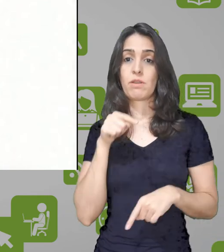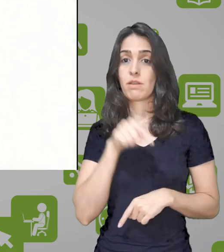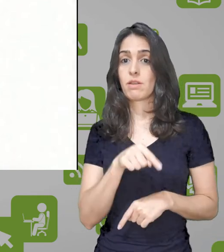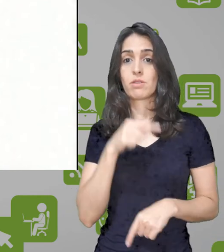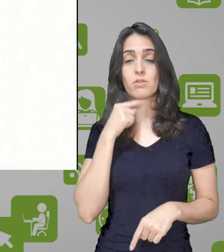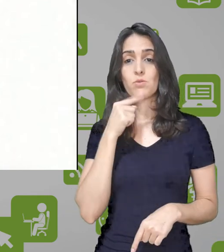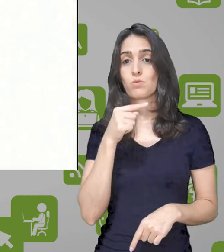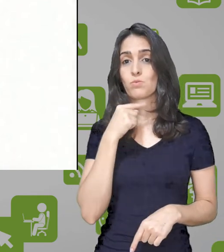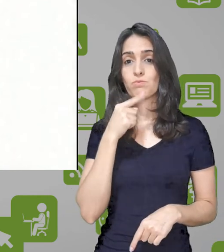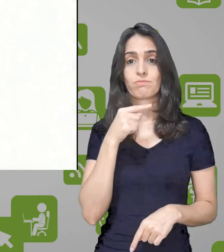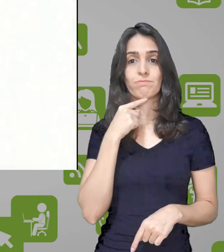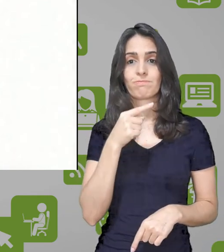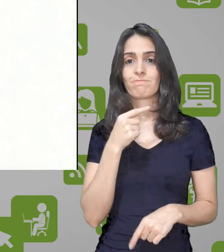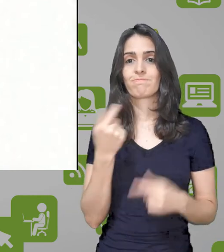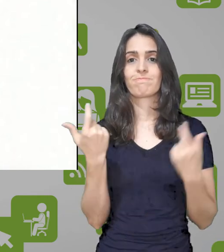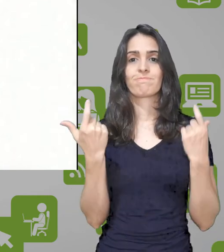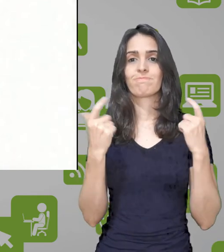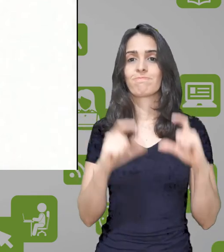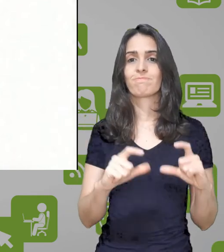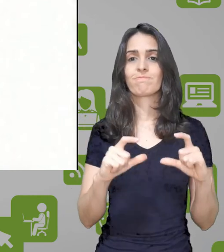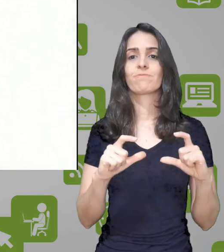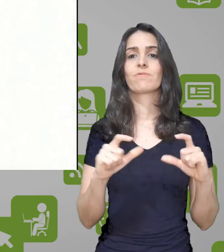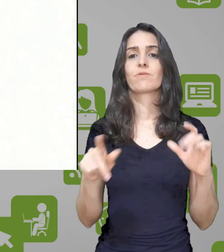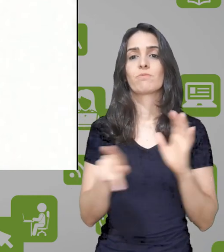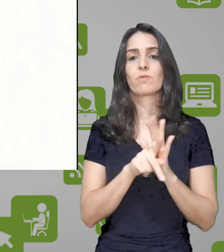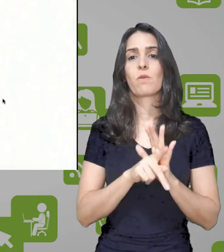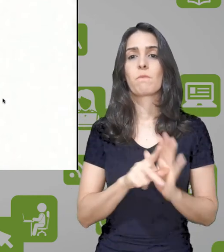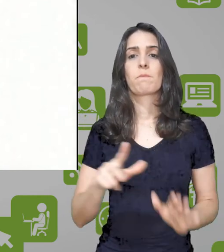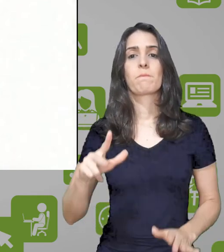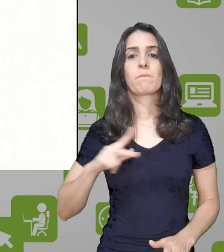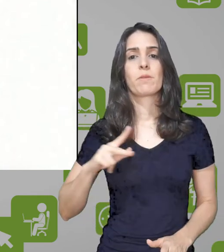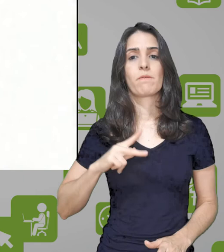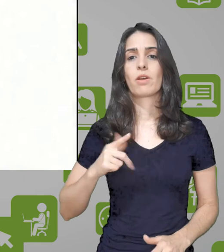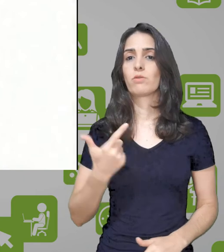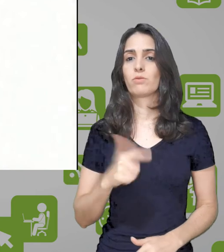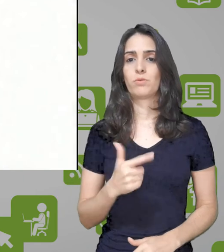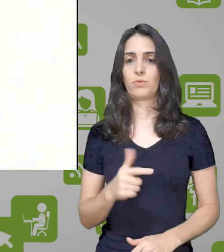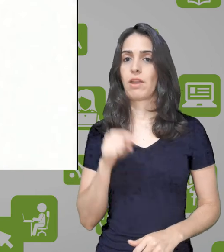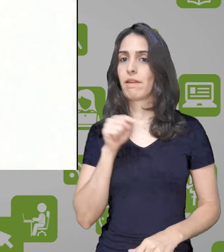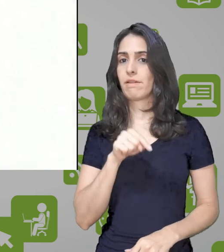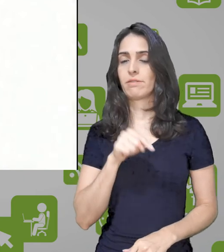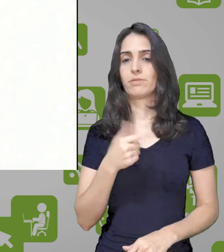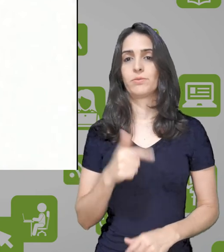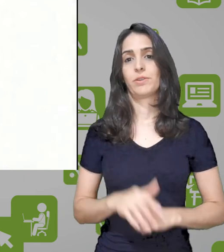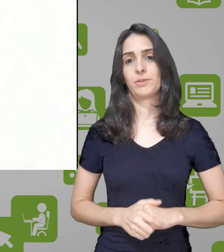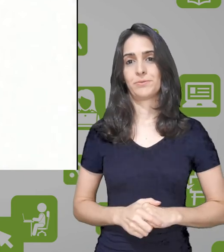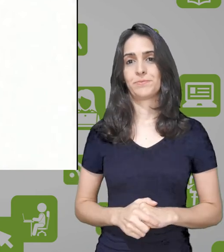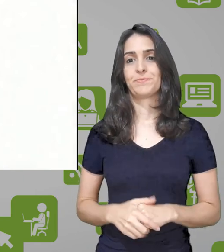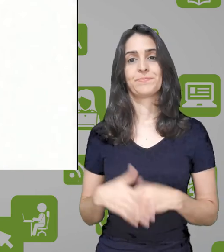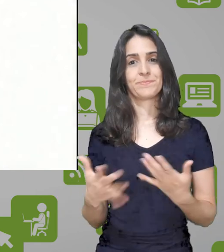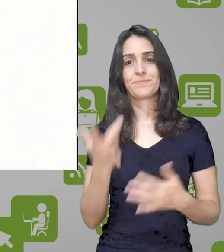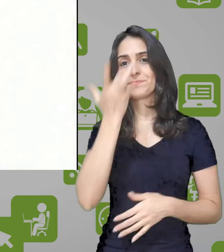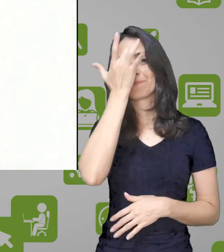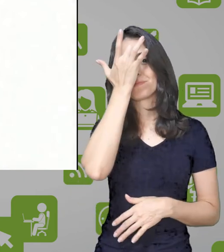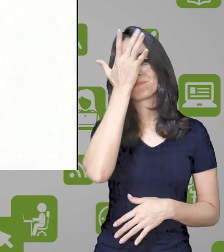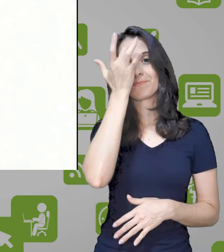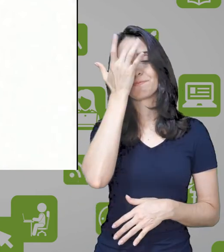há um espaço específico para esse comentário privado. Então, é isso. É muito fácil fazer a